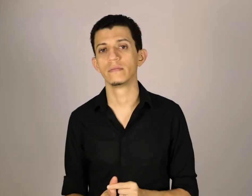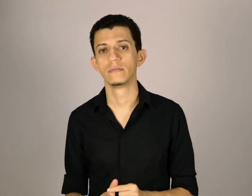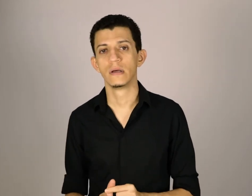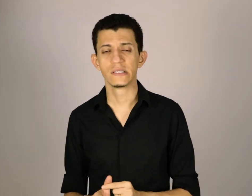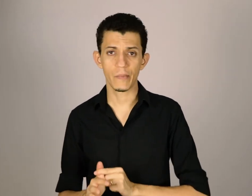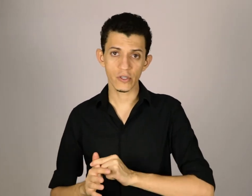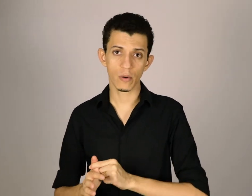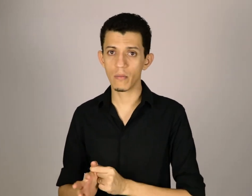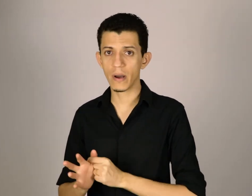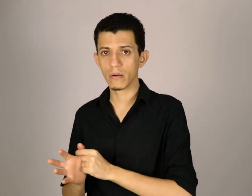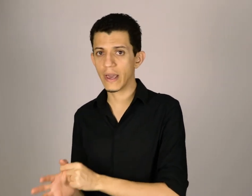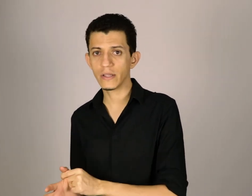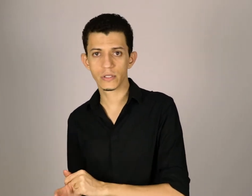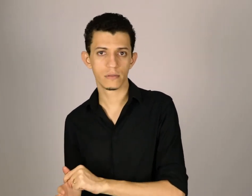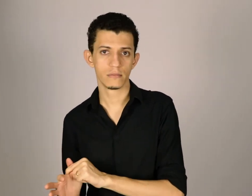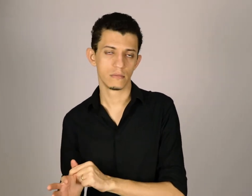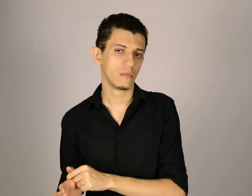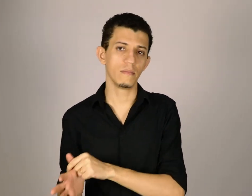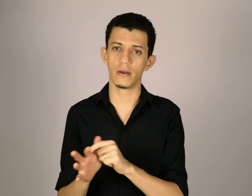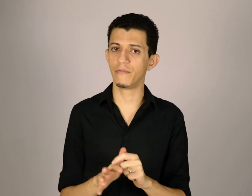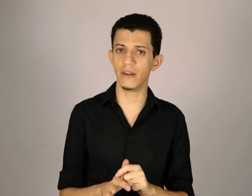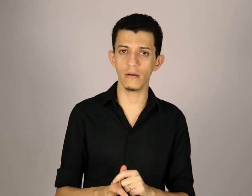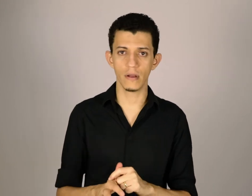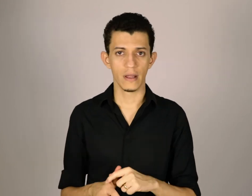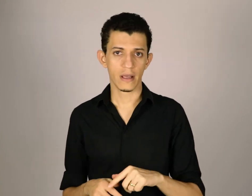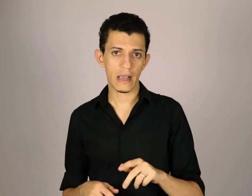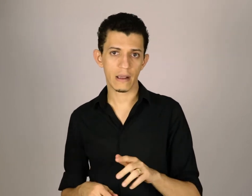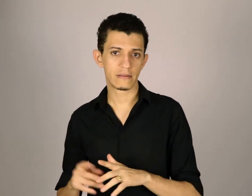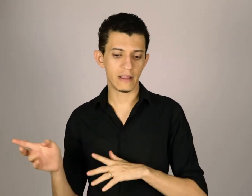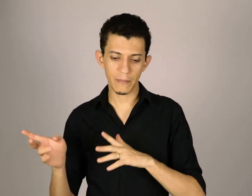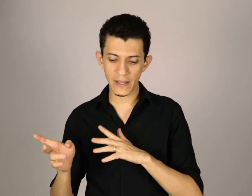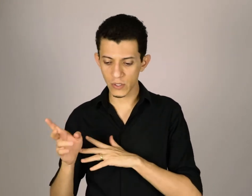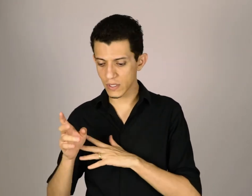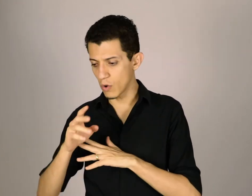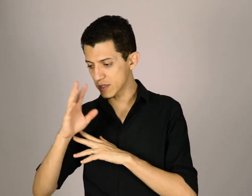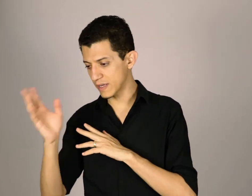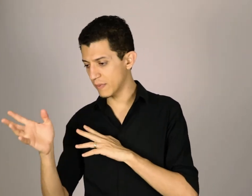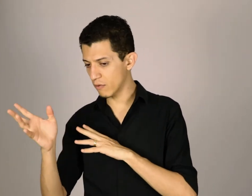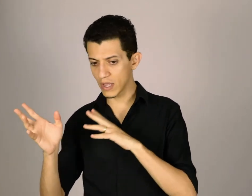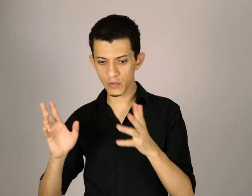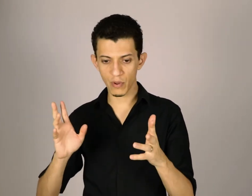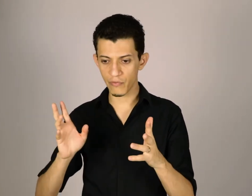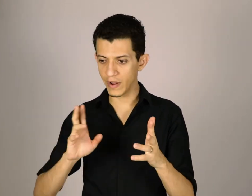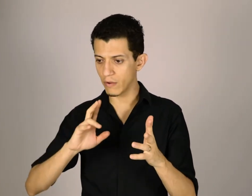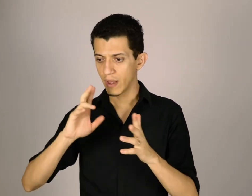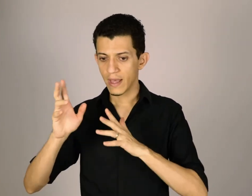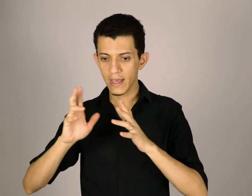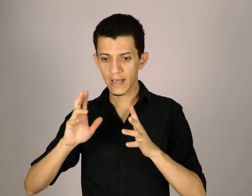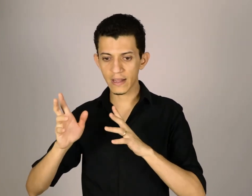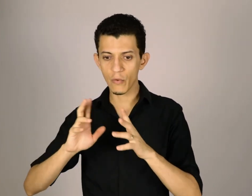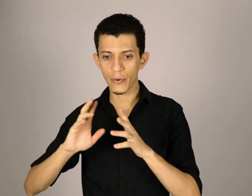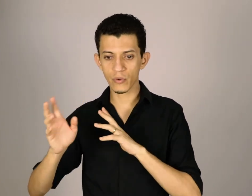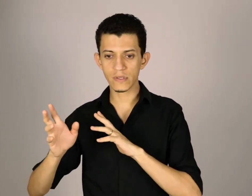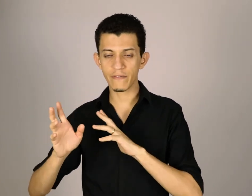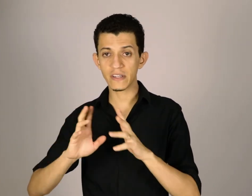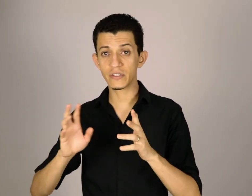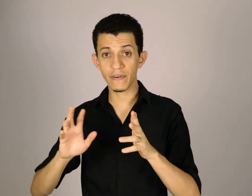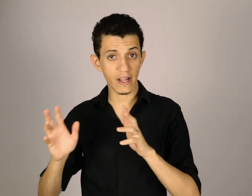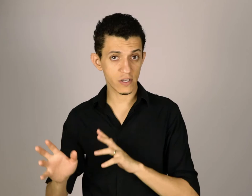você pode tomar um banho quente, um banho frio, tem pessoas que gostam mais banho quente do banho frio, e cada um produz efeitos diferentes em